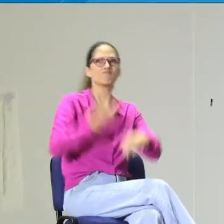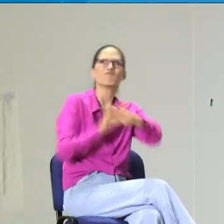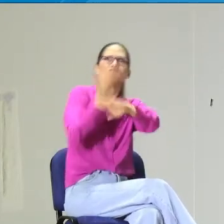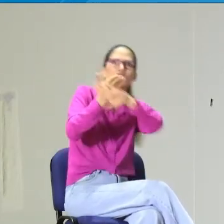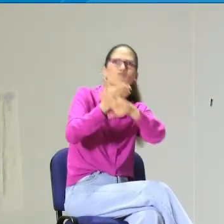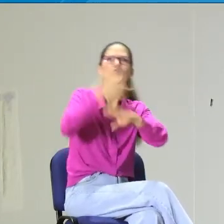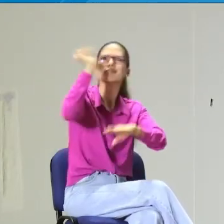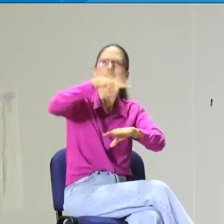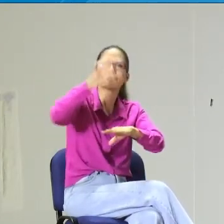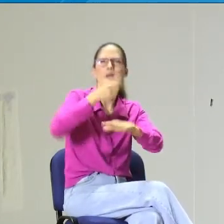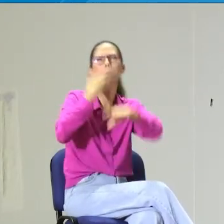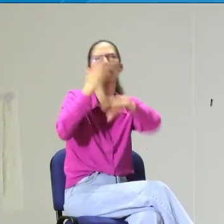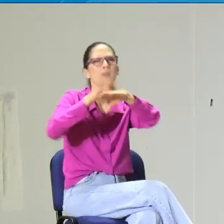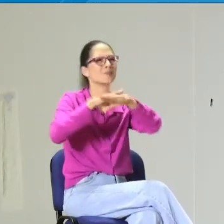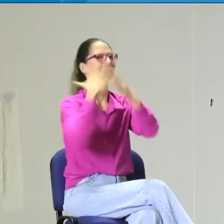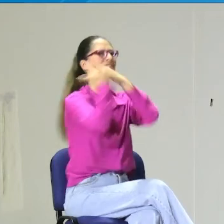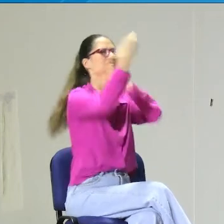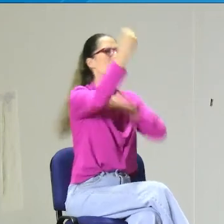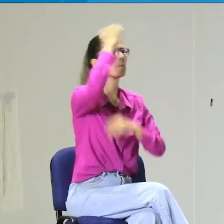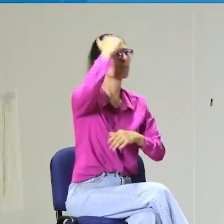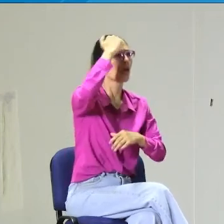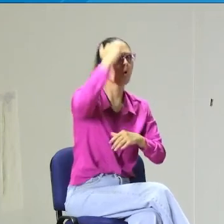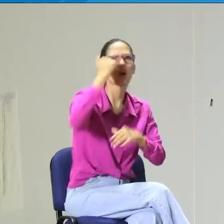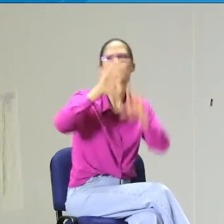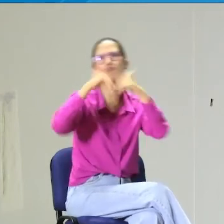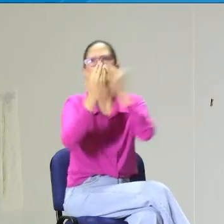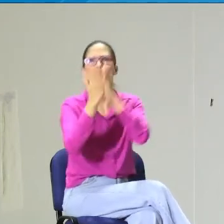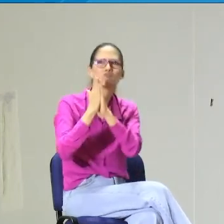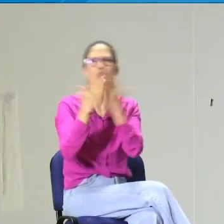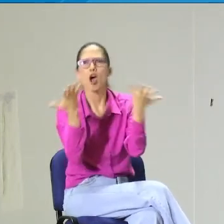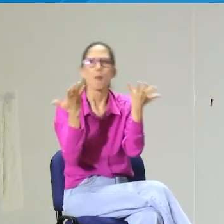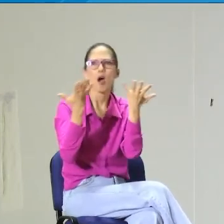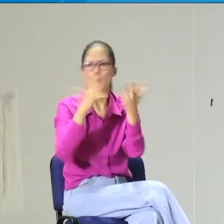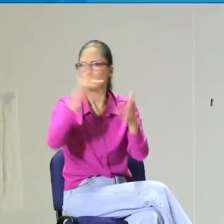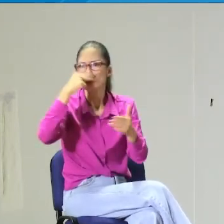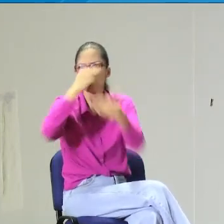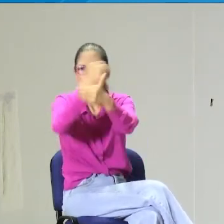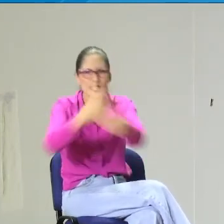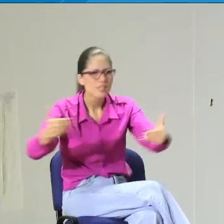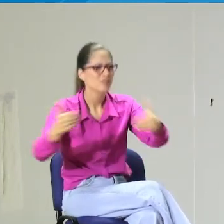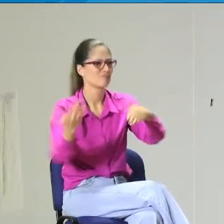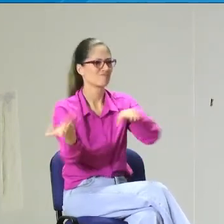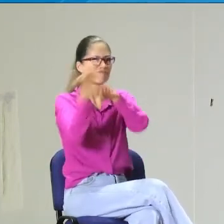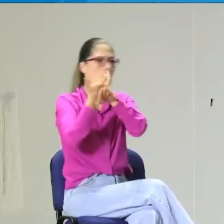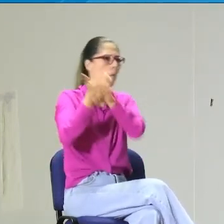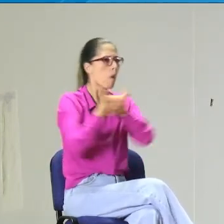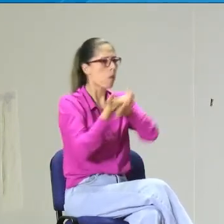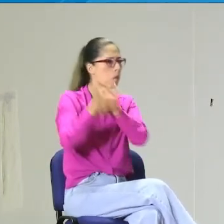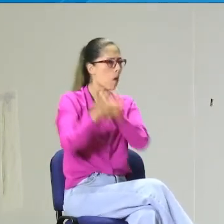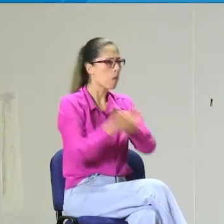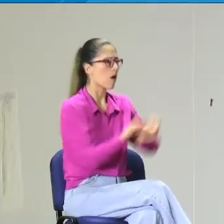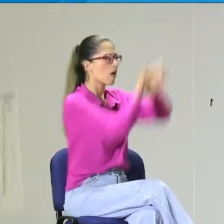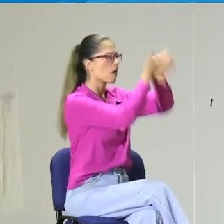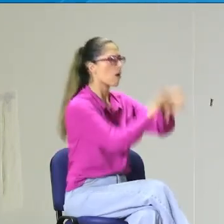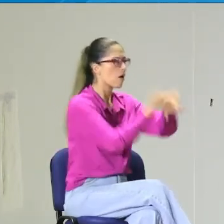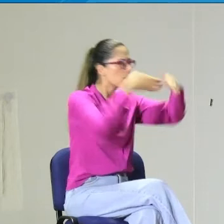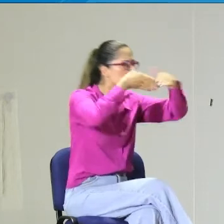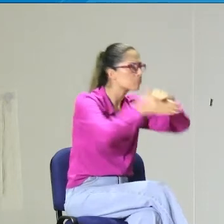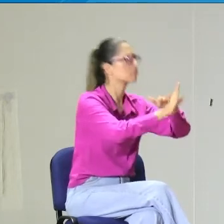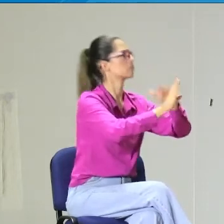también recuerdo que hicimos propuestas de, venga, necesitamos salidas pedagógicas, cómo lo podemos gestionar para que nuestros niños